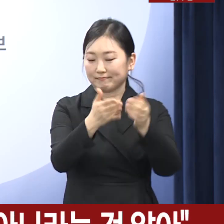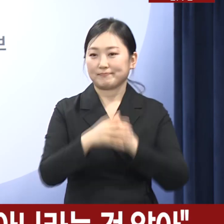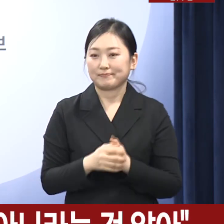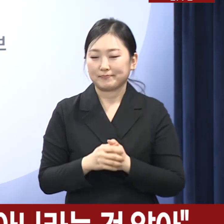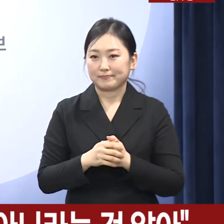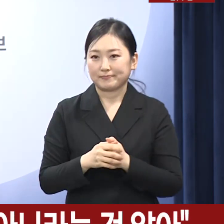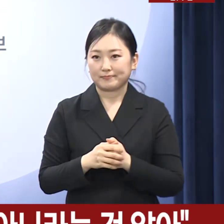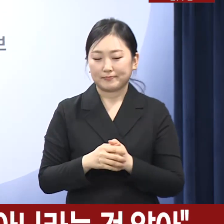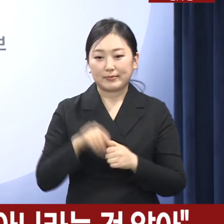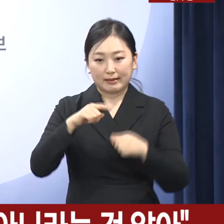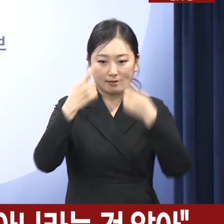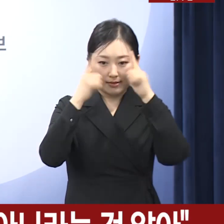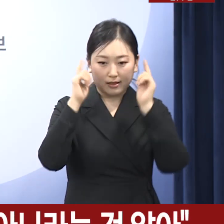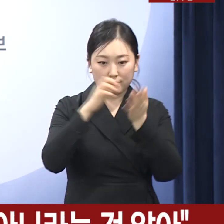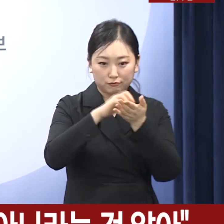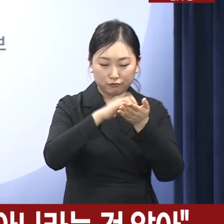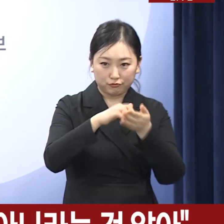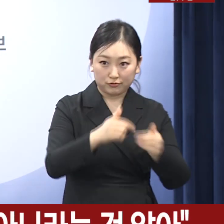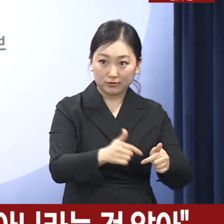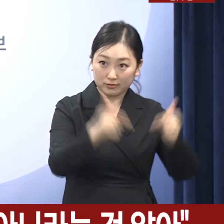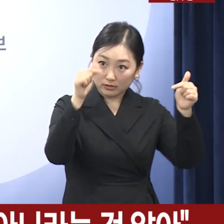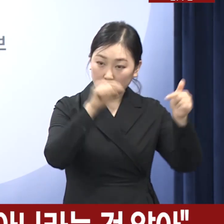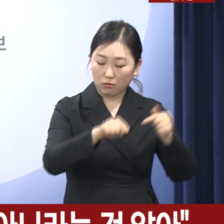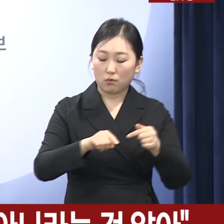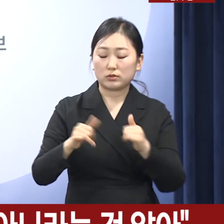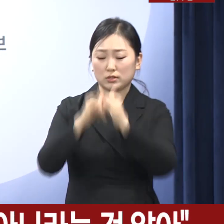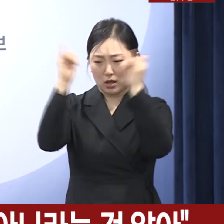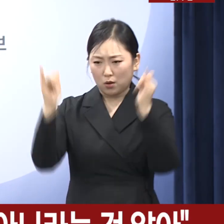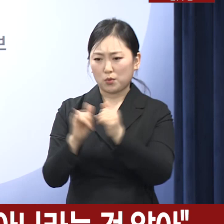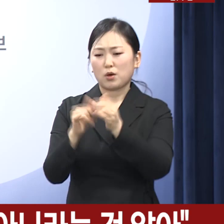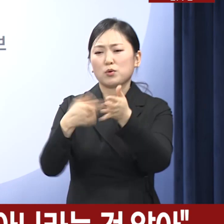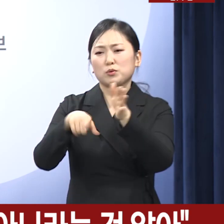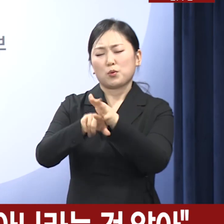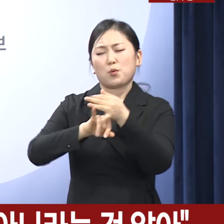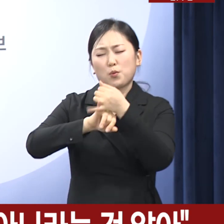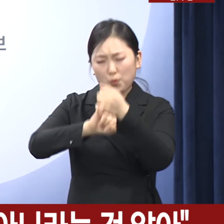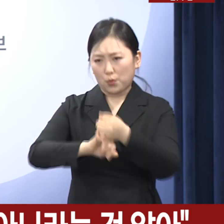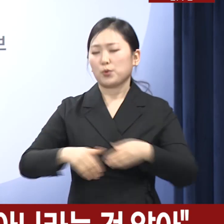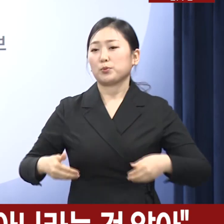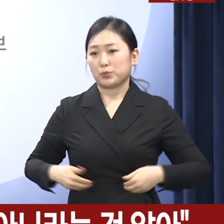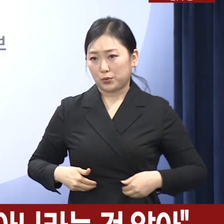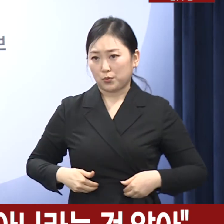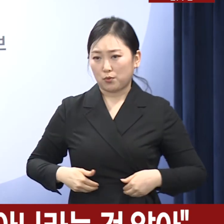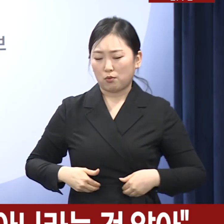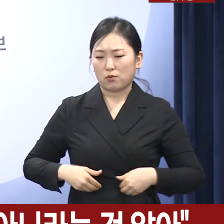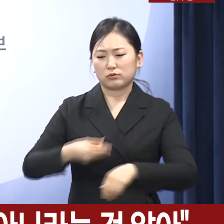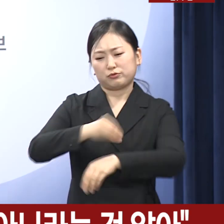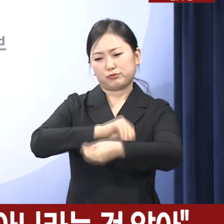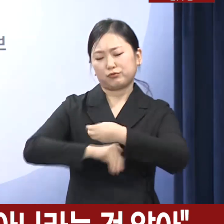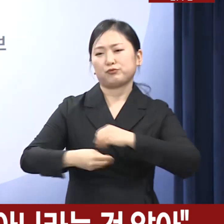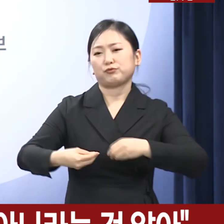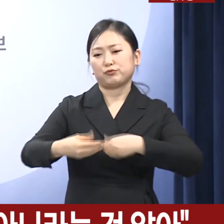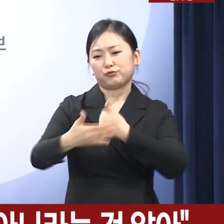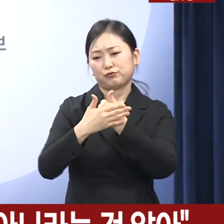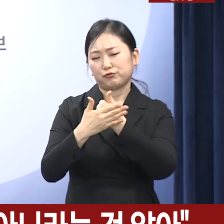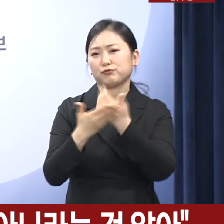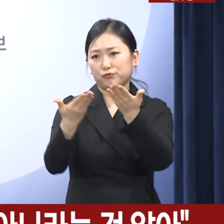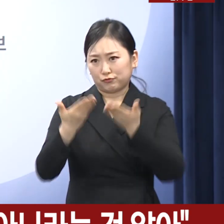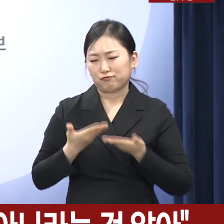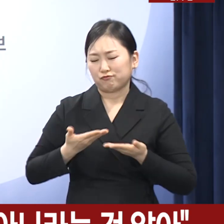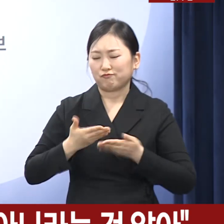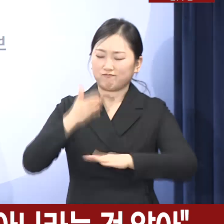여러분과 우리 사회를 위해 꼭 필요한 사안임을 이해하고 적극 협조해 주시기 바랍니다.